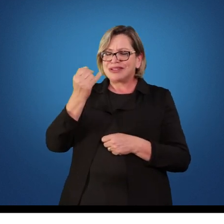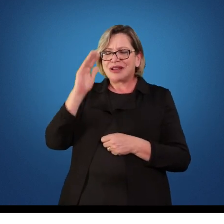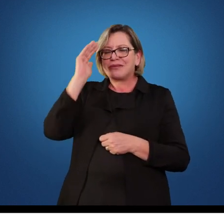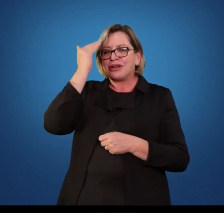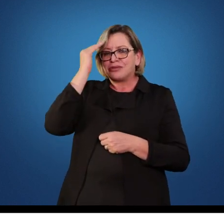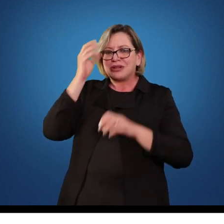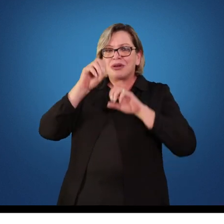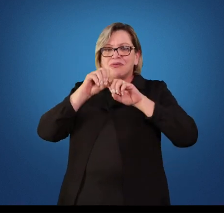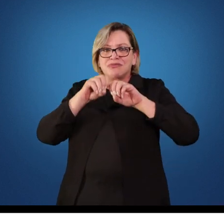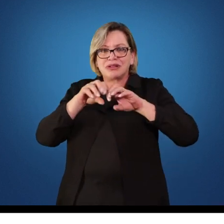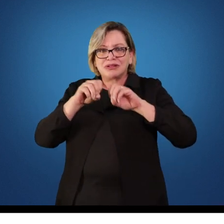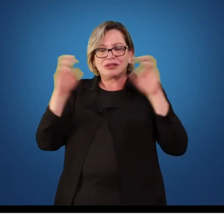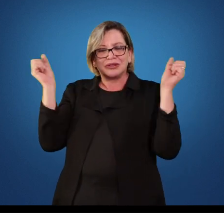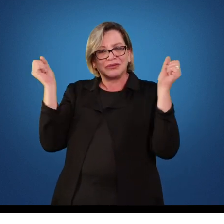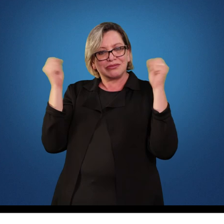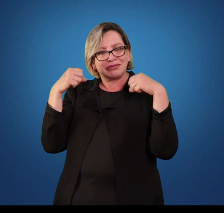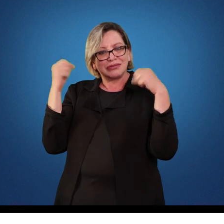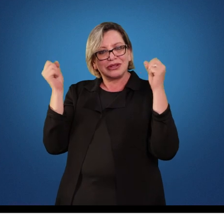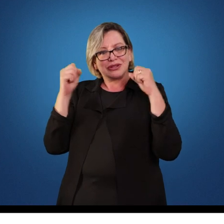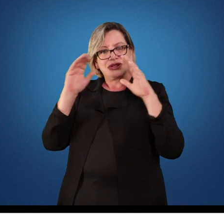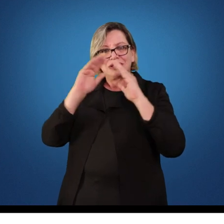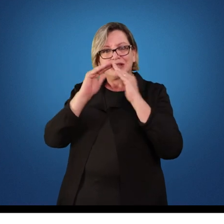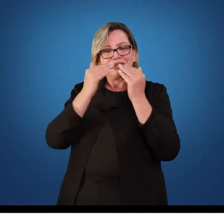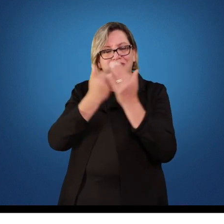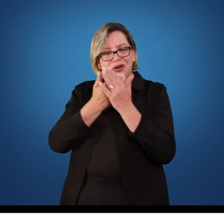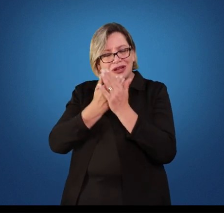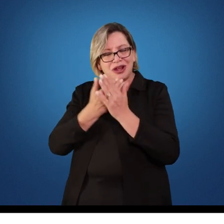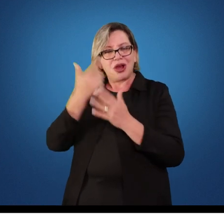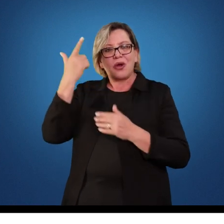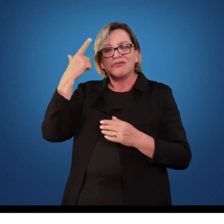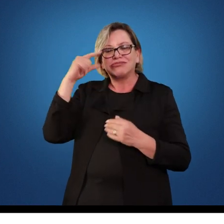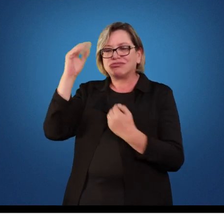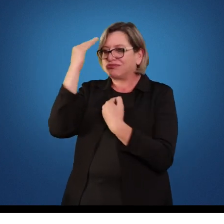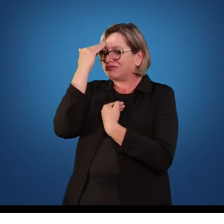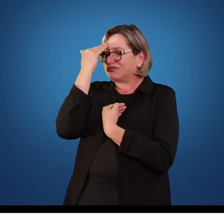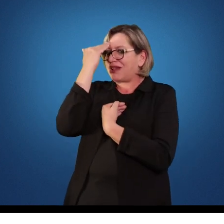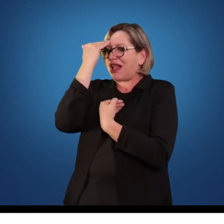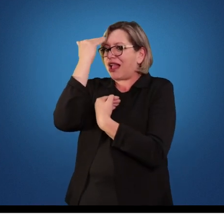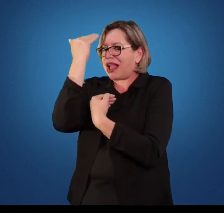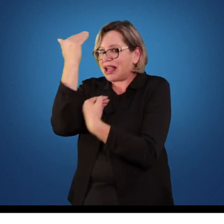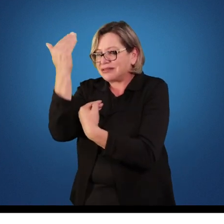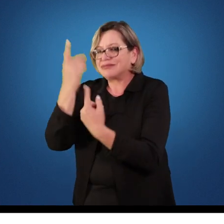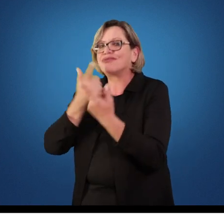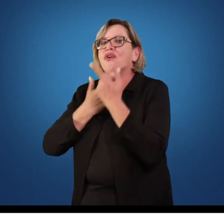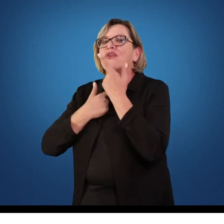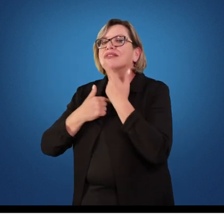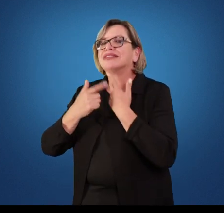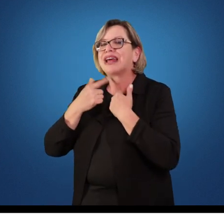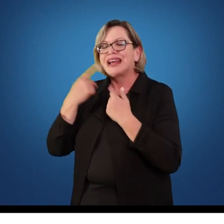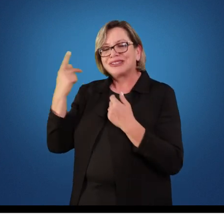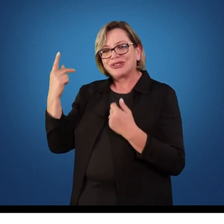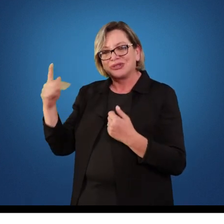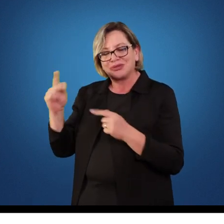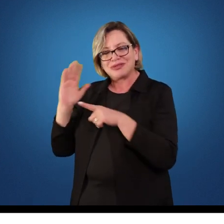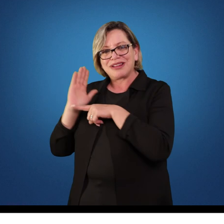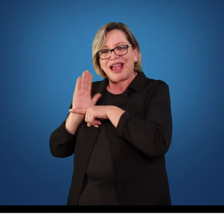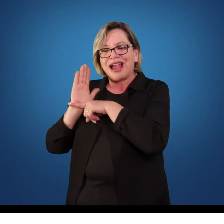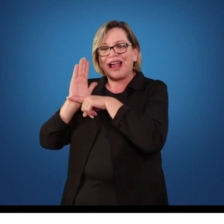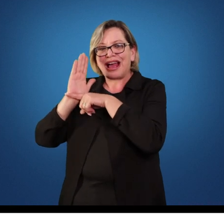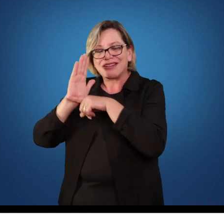na escola. Então nesse sentido, professor, mais uma vez eu quero agradecer pela sua disponibilidade em estar contribuindo mais uma vez